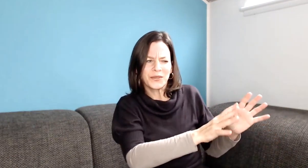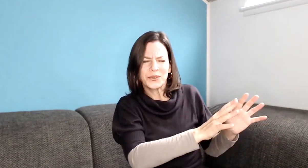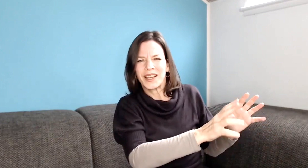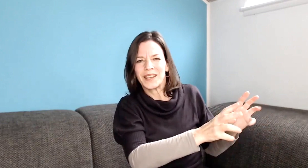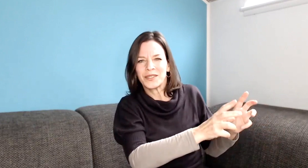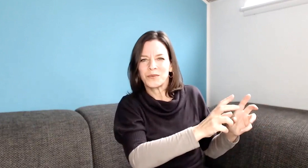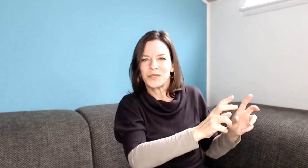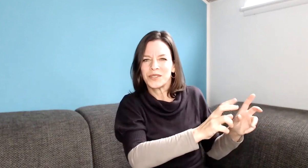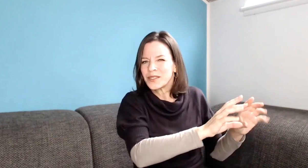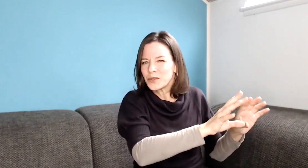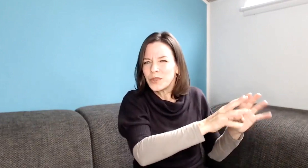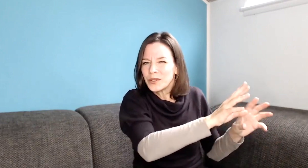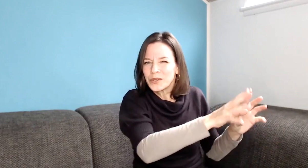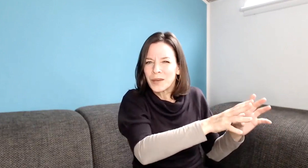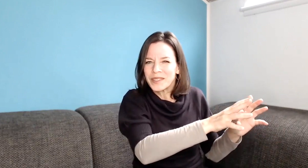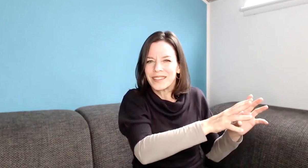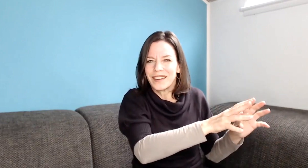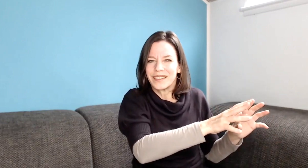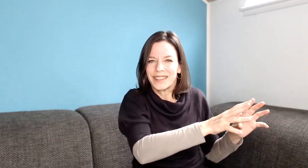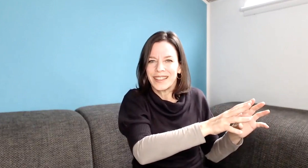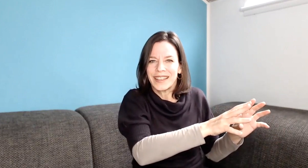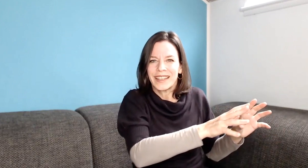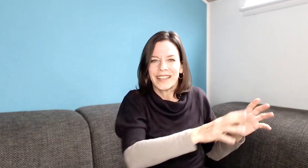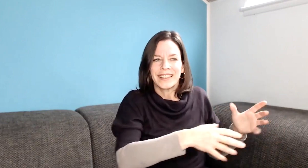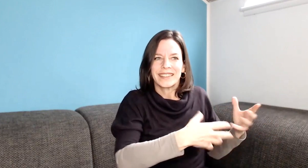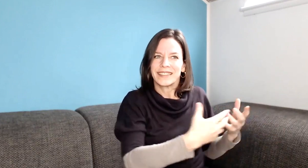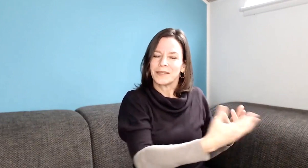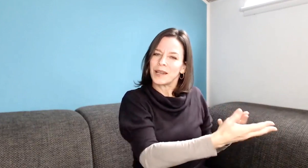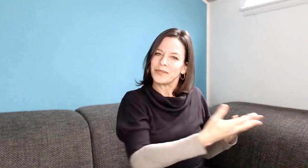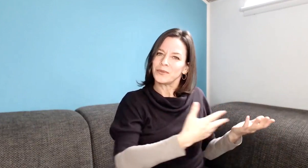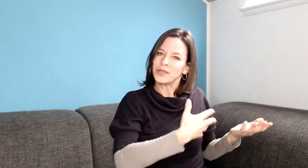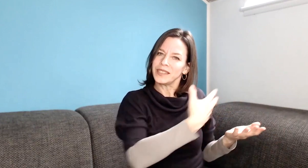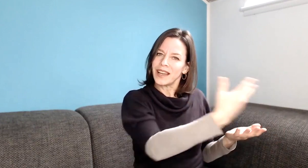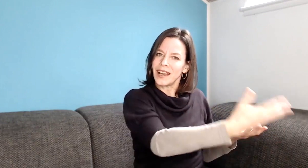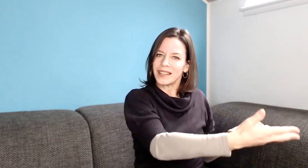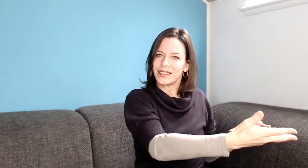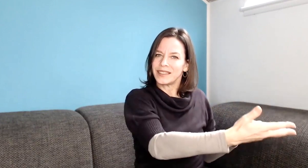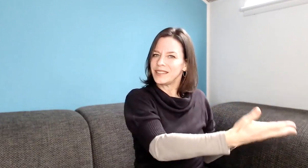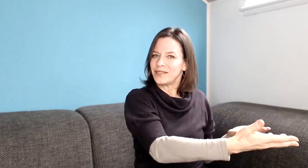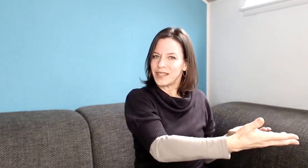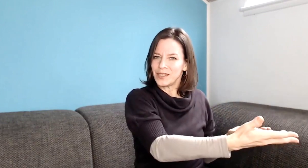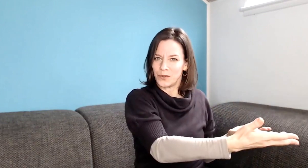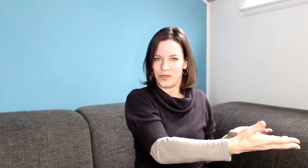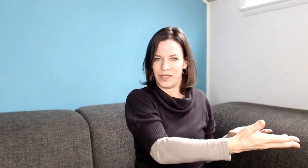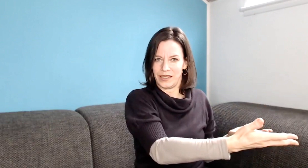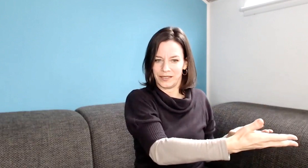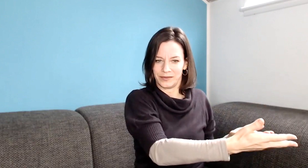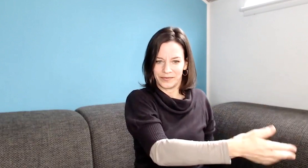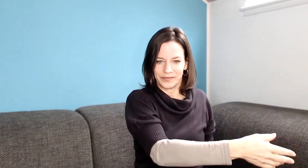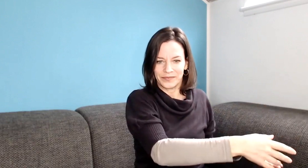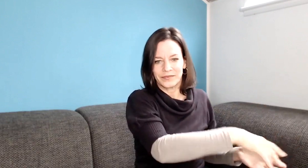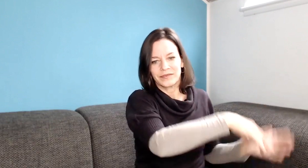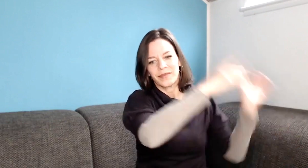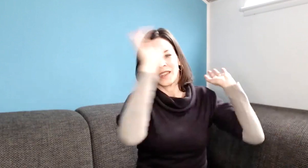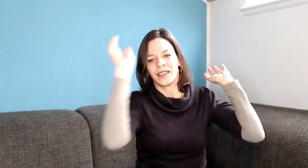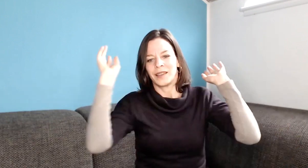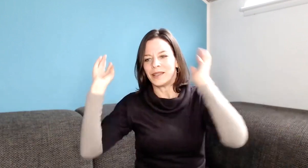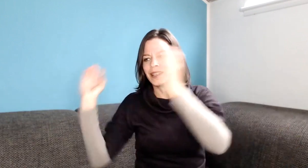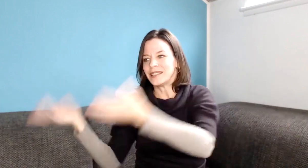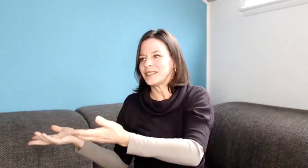teilweise so ein bisschen als so Weirdos abgetan. Das ist aber einfach nur ihre Art, diese Welt zu sehen. Bei der 6